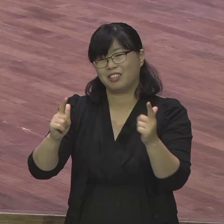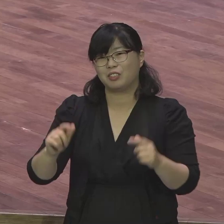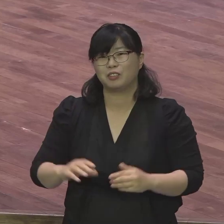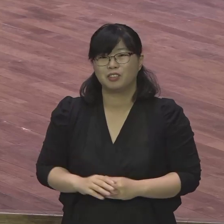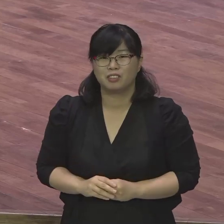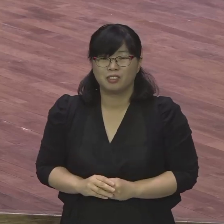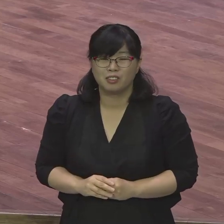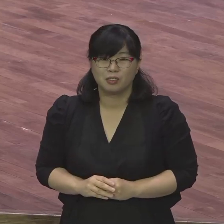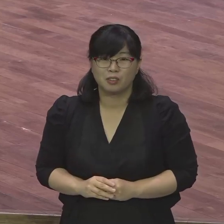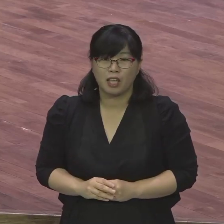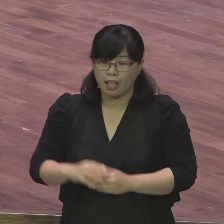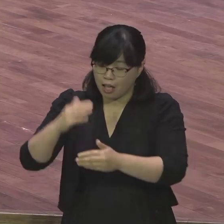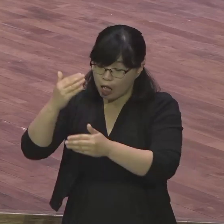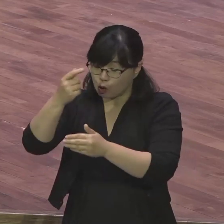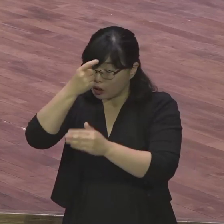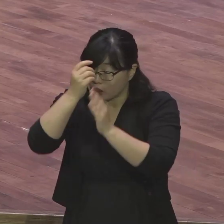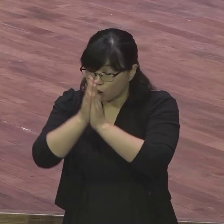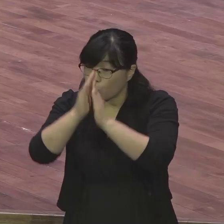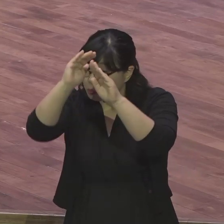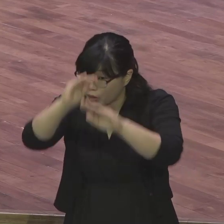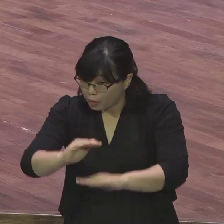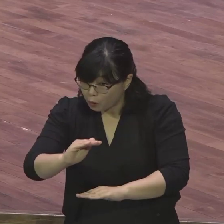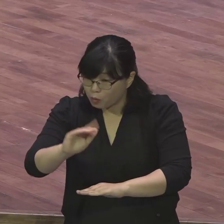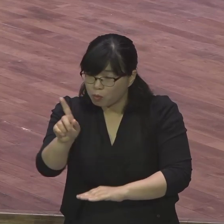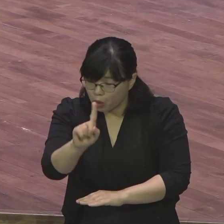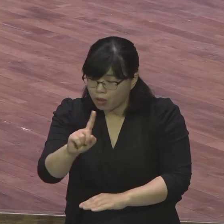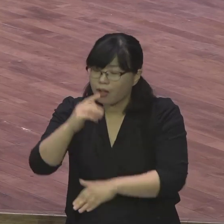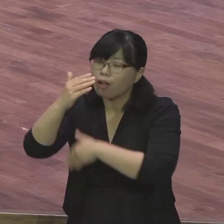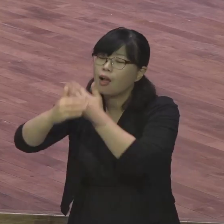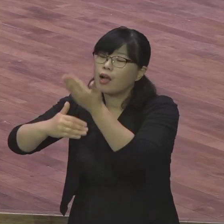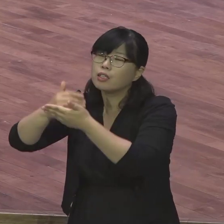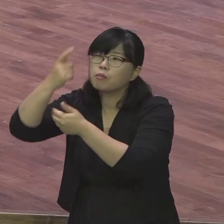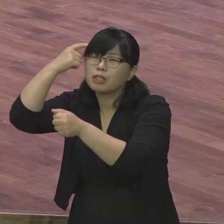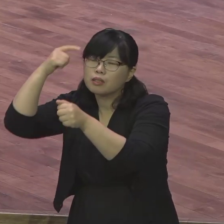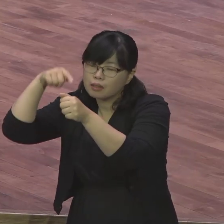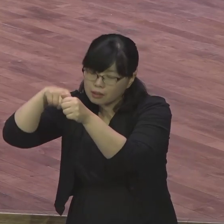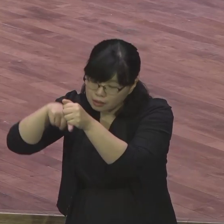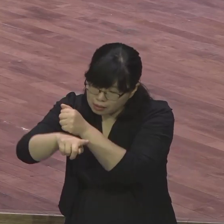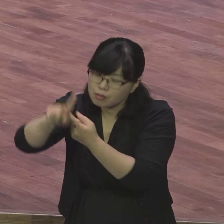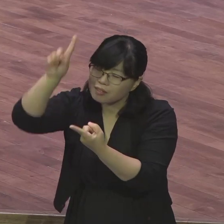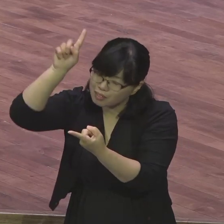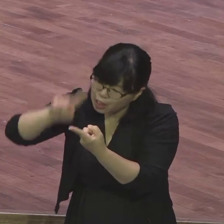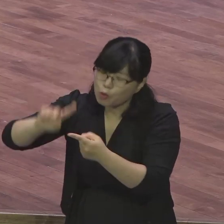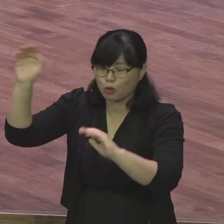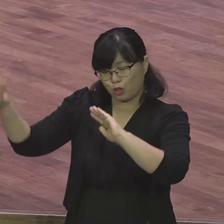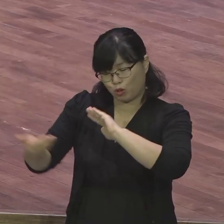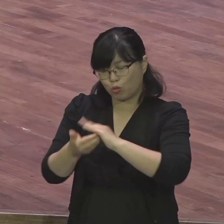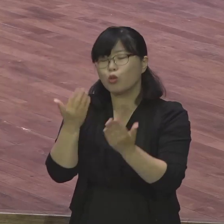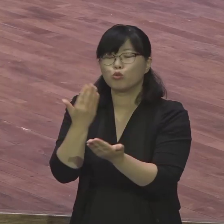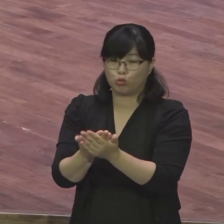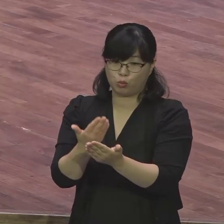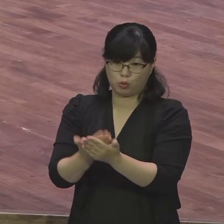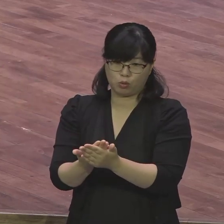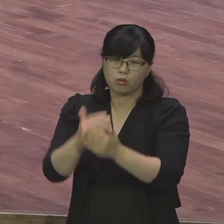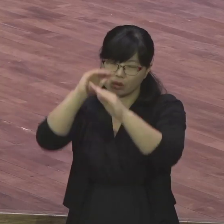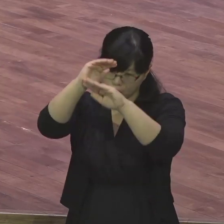이 일을 할 때 그때 하나님이 주의를 도와주신다 그거 아셔야 돼요 그러니까 그래서